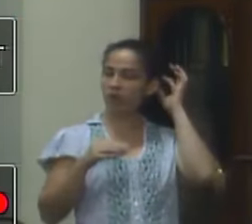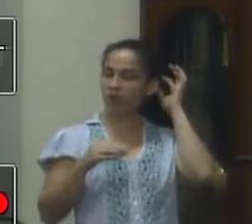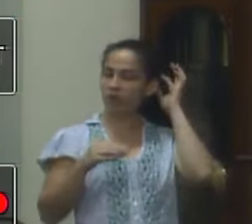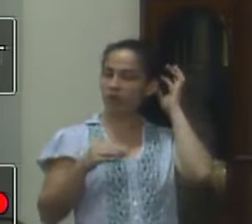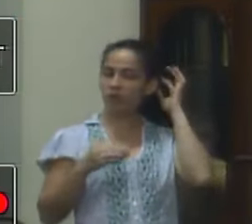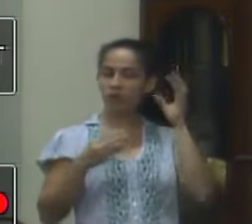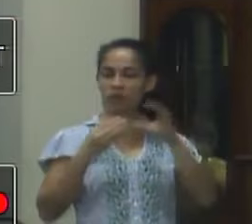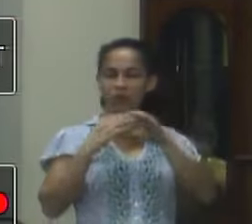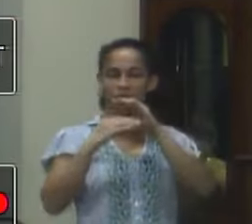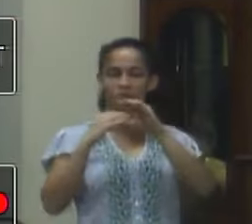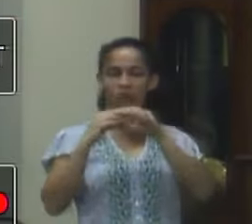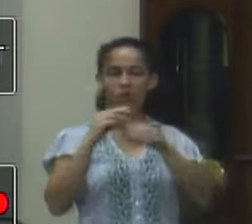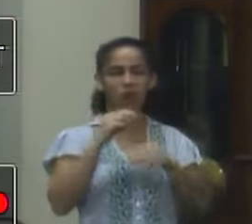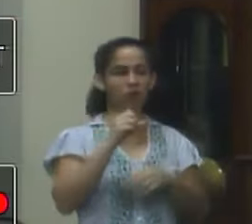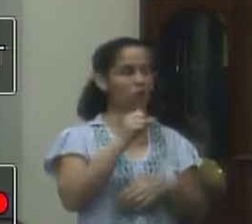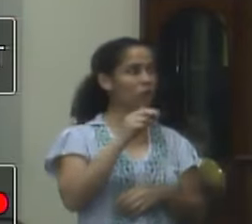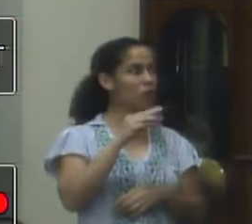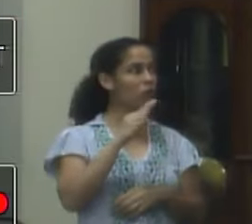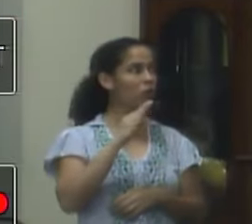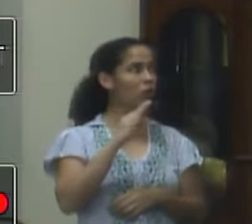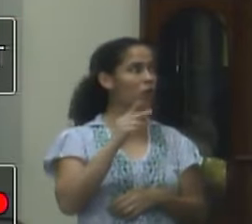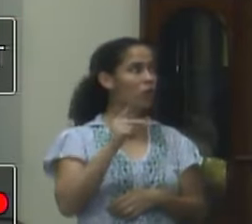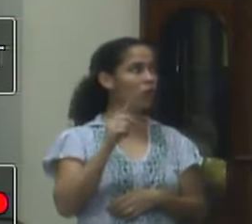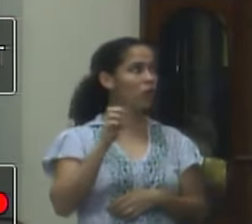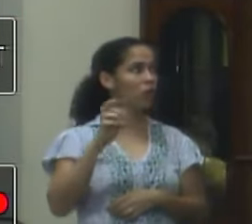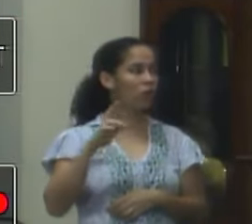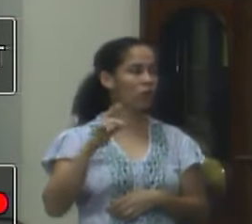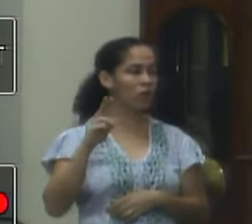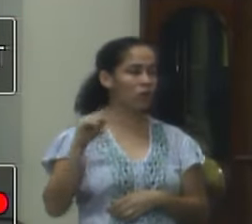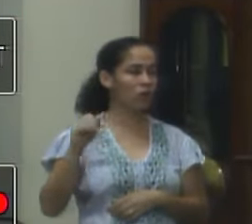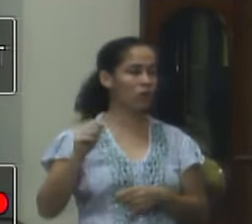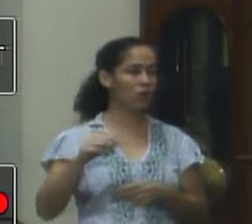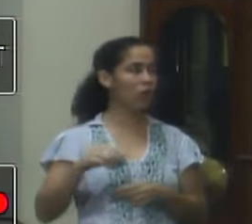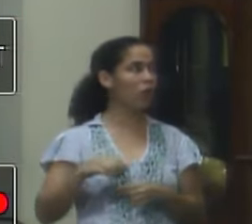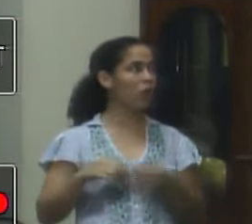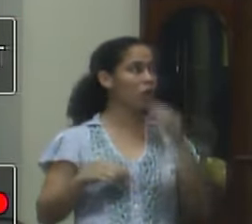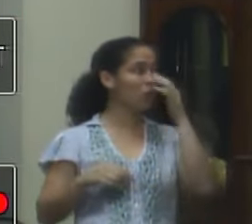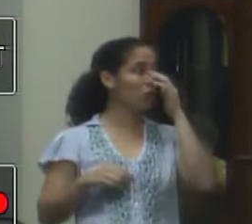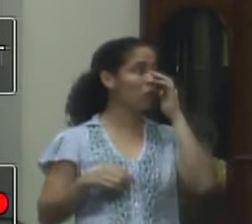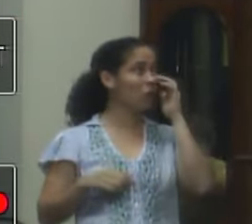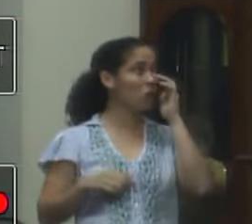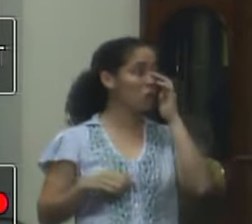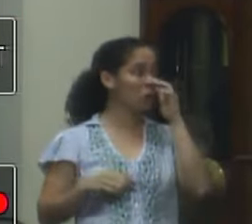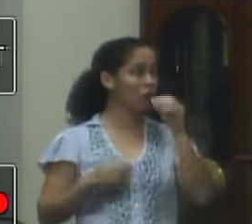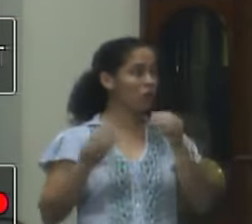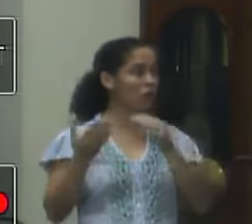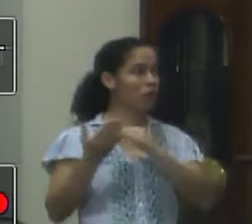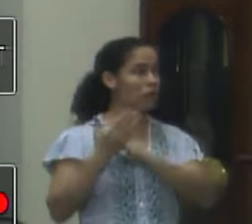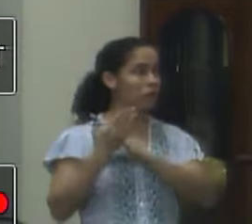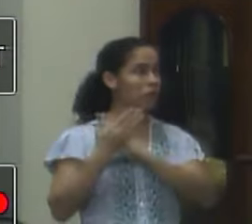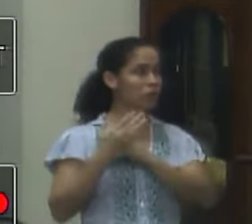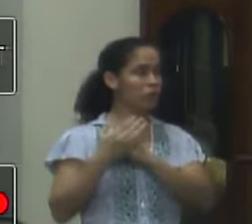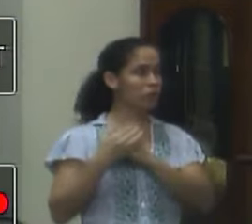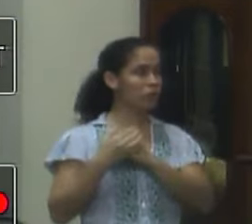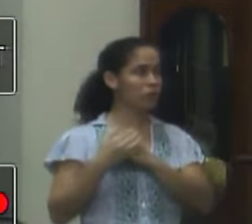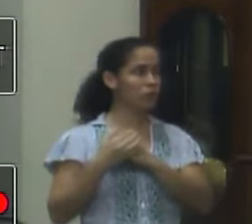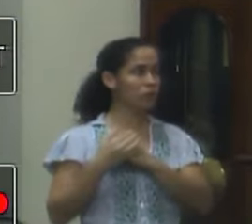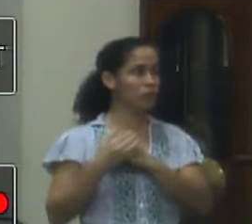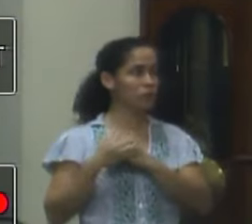com a supervia Rio de Janeiro do trem de uma de facilitator de